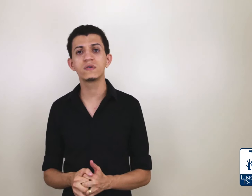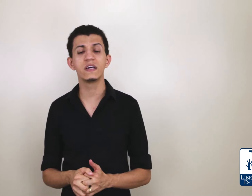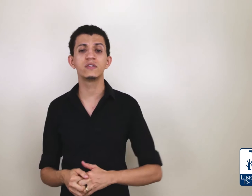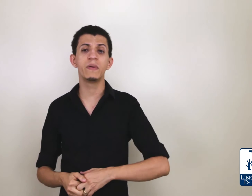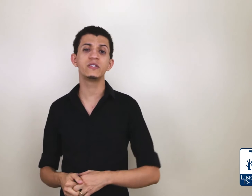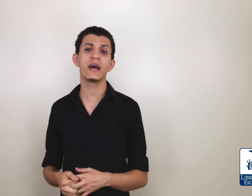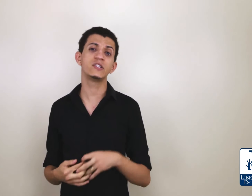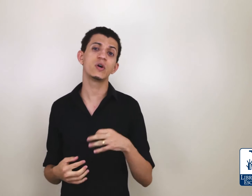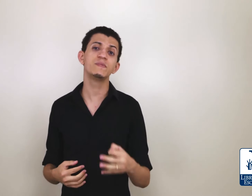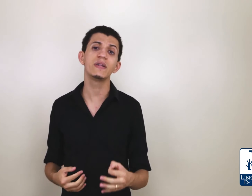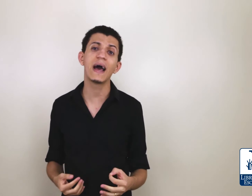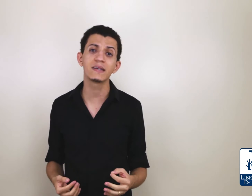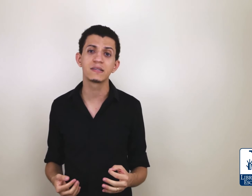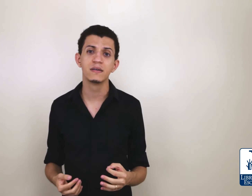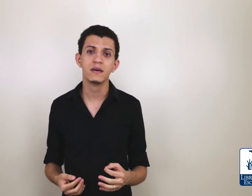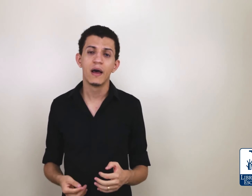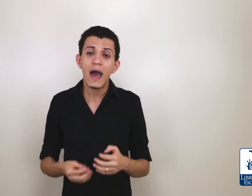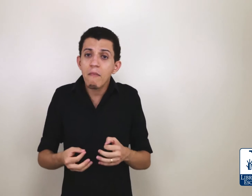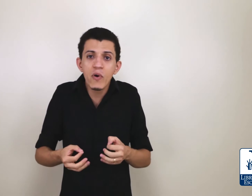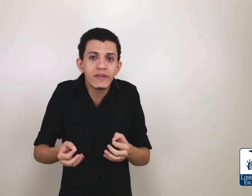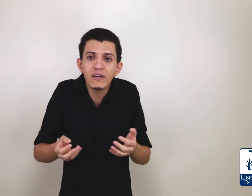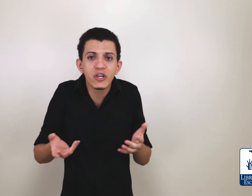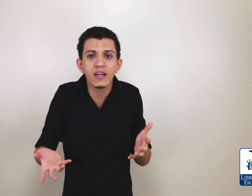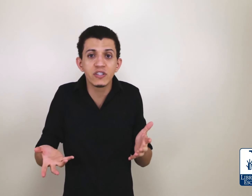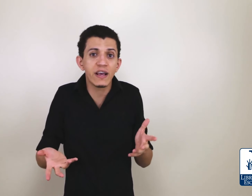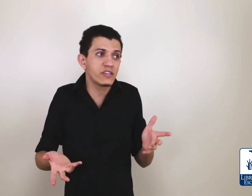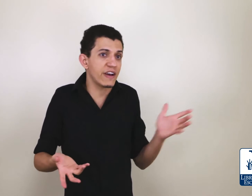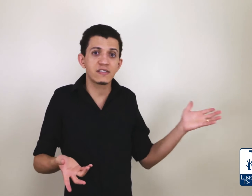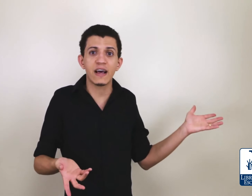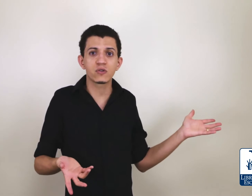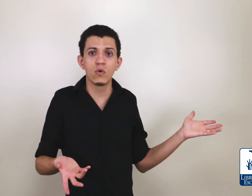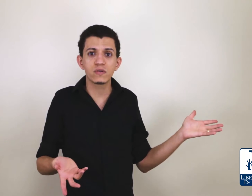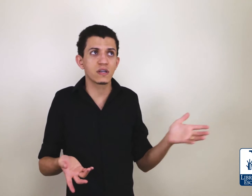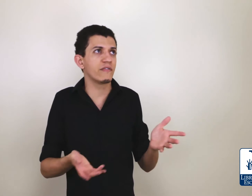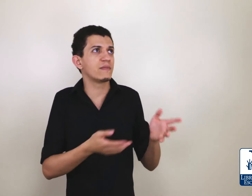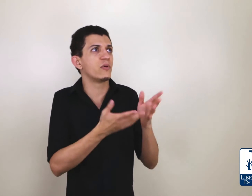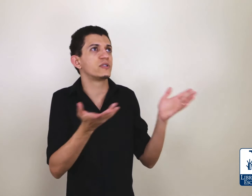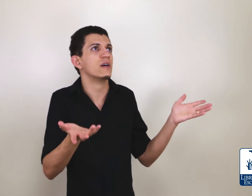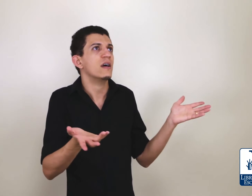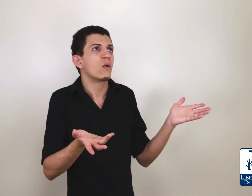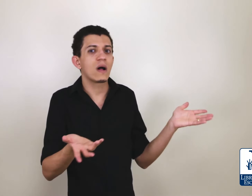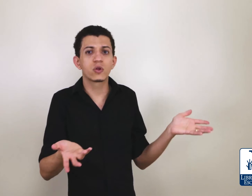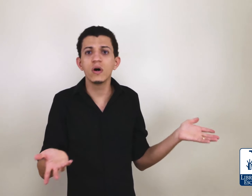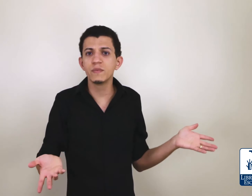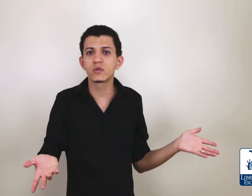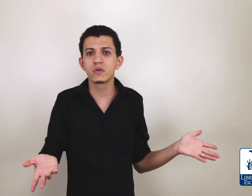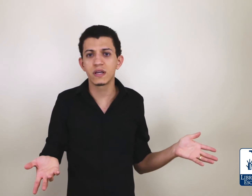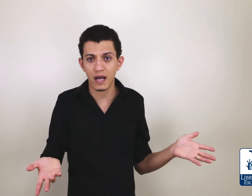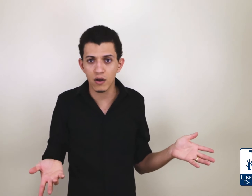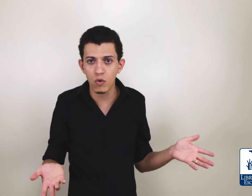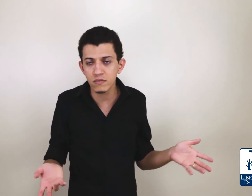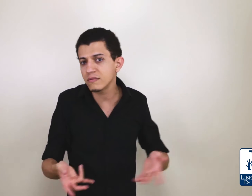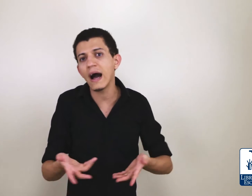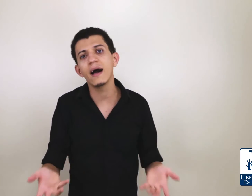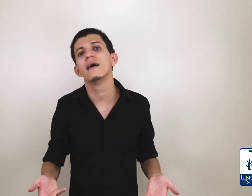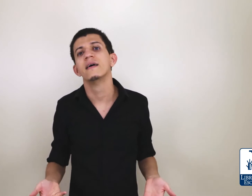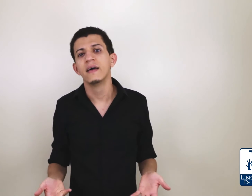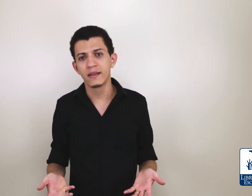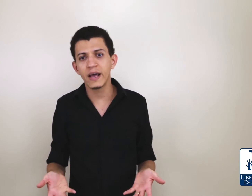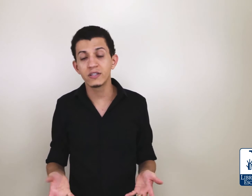o Censo de IBGE de 2010. É muita gente. Nem que tivesse dez cursos aqui. Poxa, 14 mil surdos em cada curso não dá. Entende?